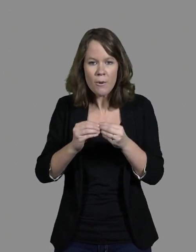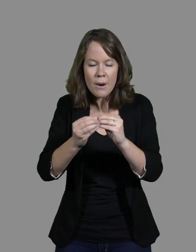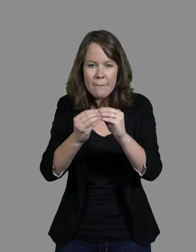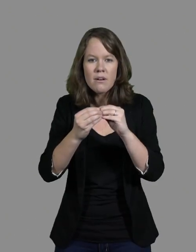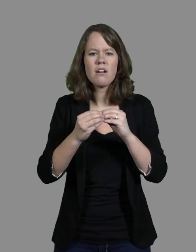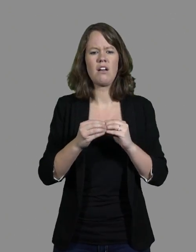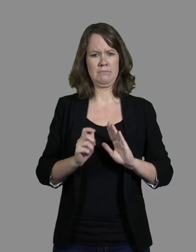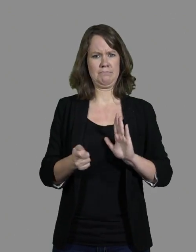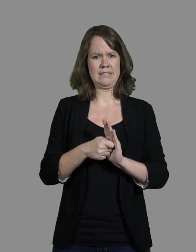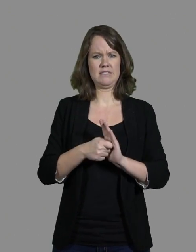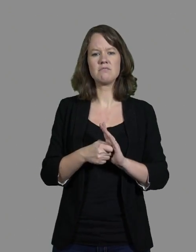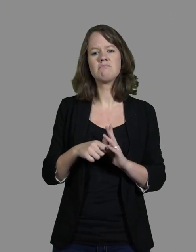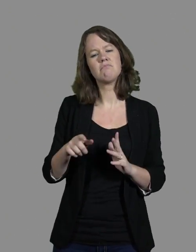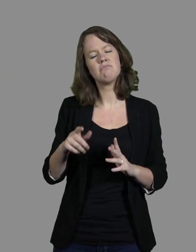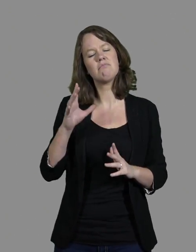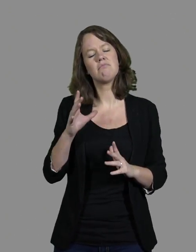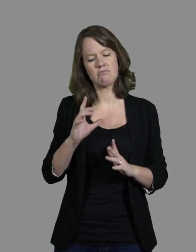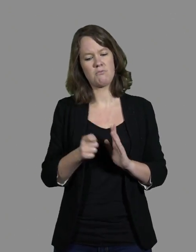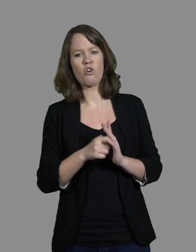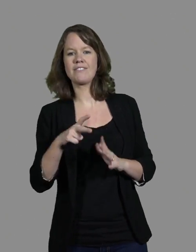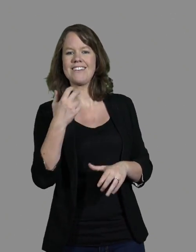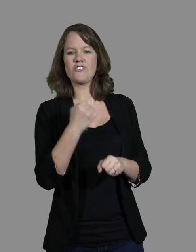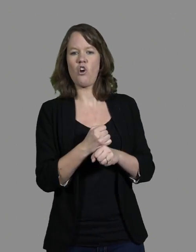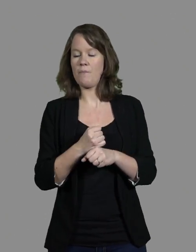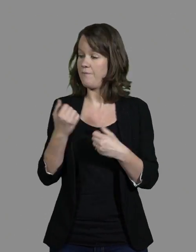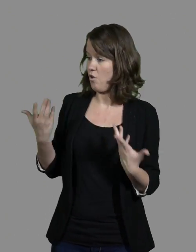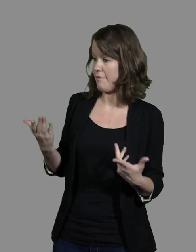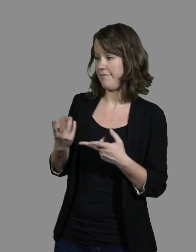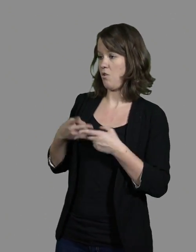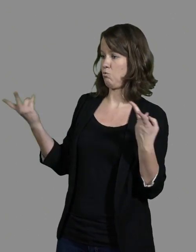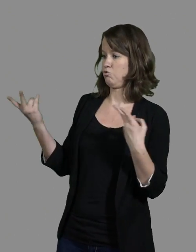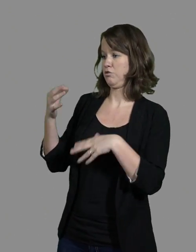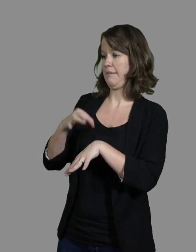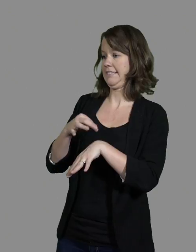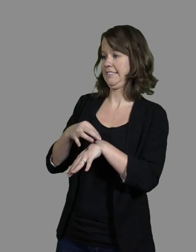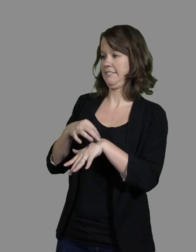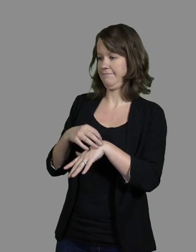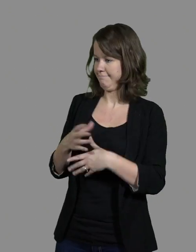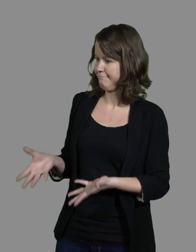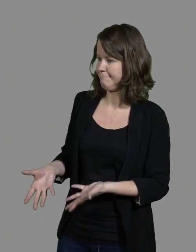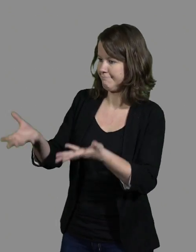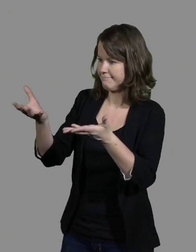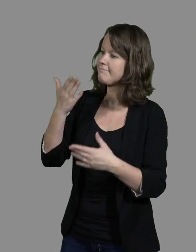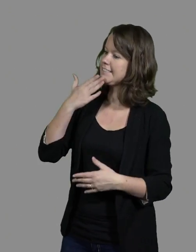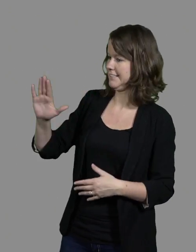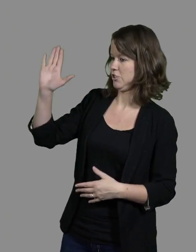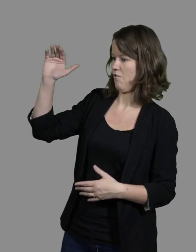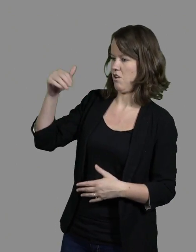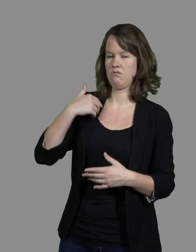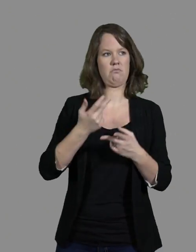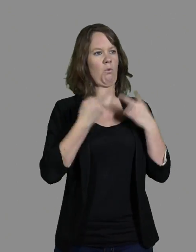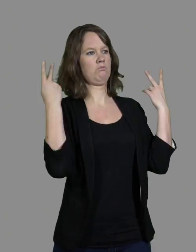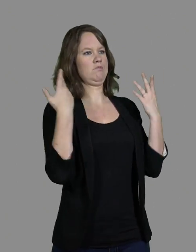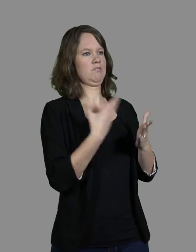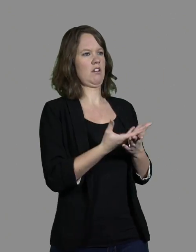me dit... À 13 ans, me dit, voilà, vous êtes atteinte de rétine pigmentaire. Merci, madame. Au revoir, à bientôt. Et puis, moi,